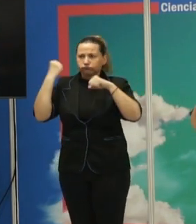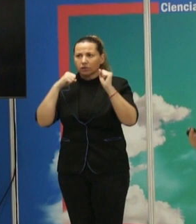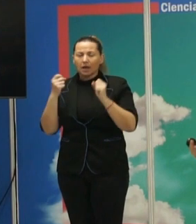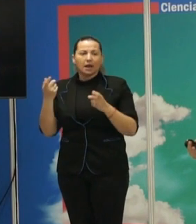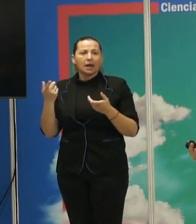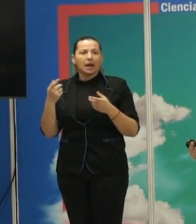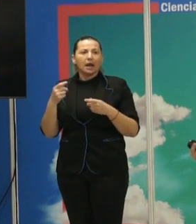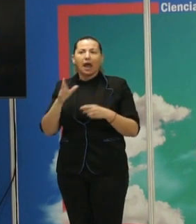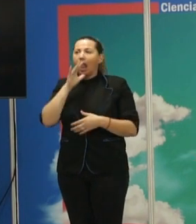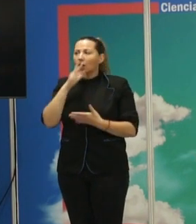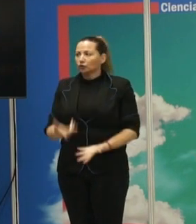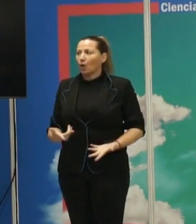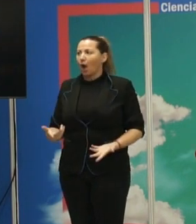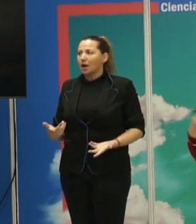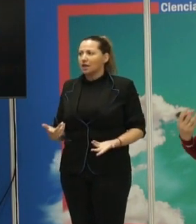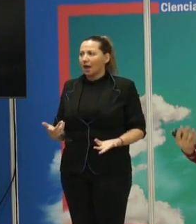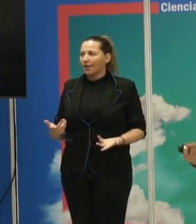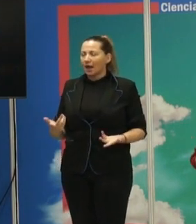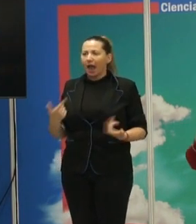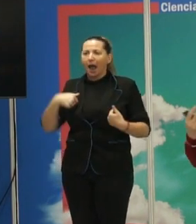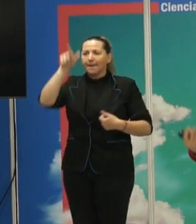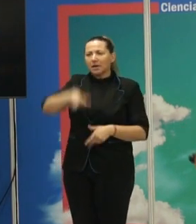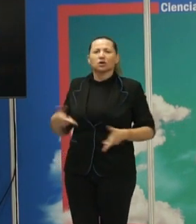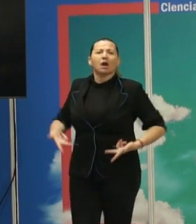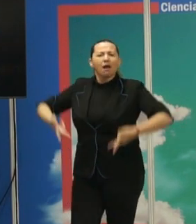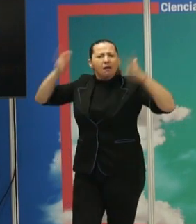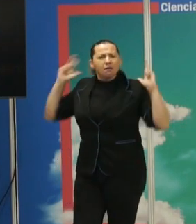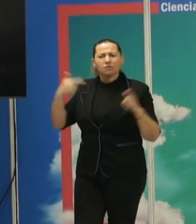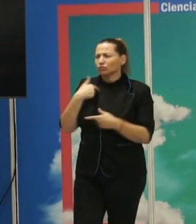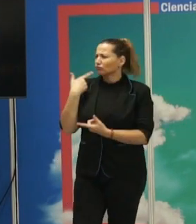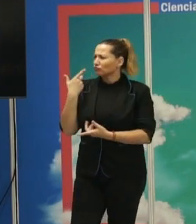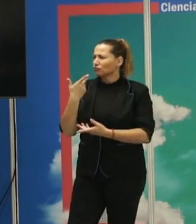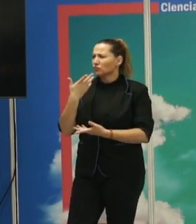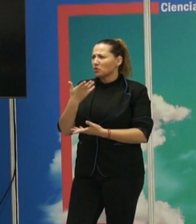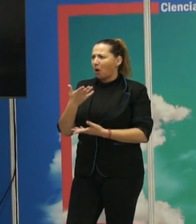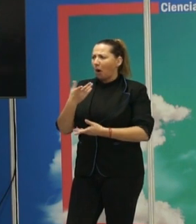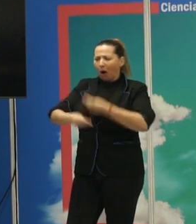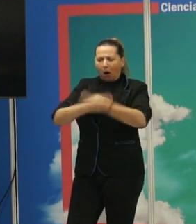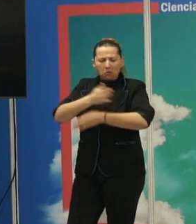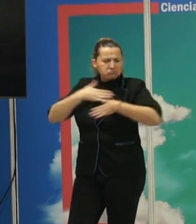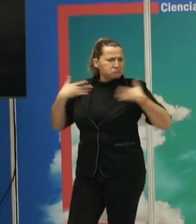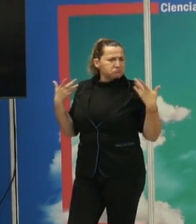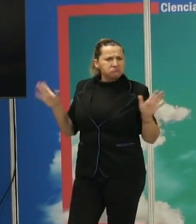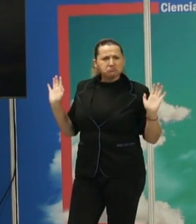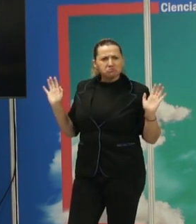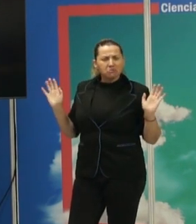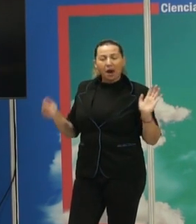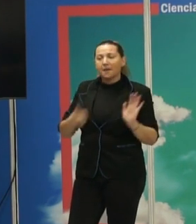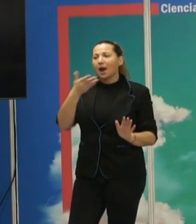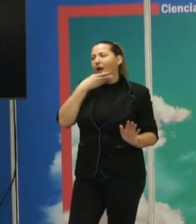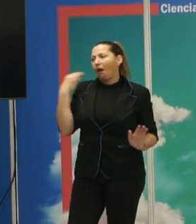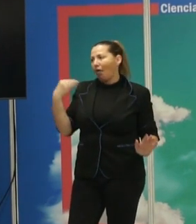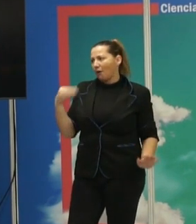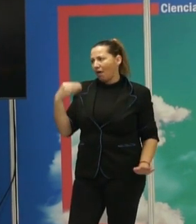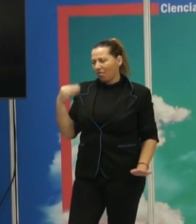tenemos esa imagen del rebelde, de la persona libre que hace lo que le da la gana. Y los, bueno, sobre todo en la adolescencia es